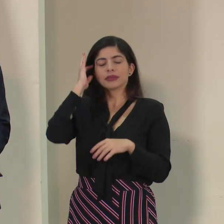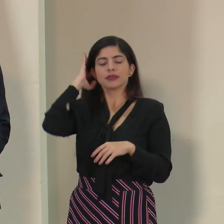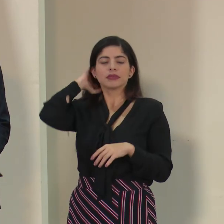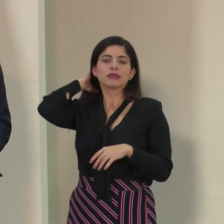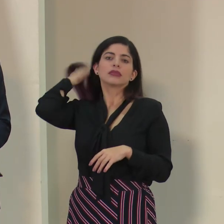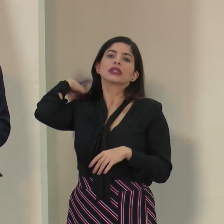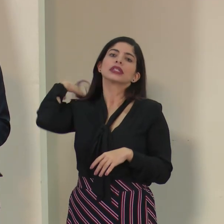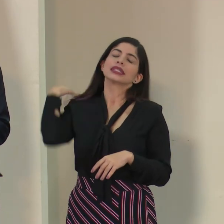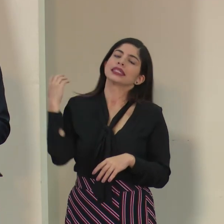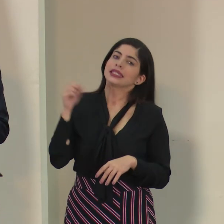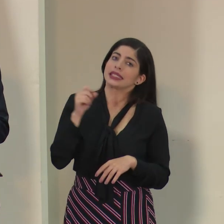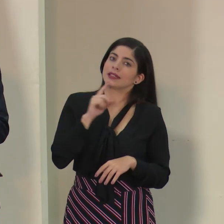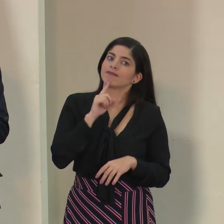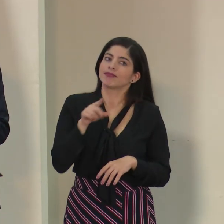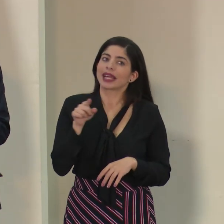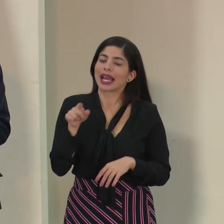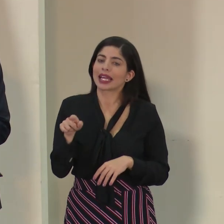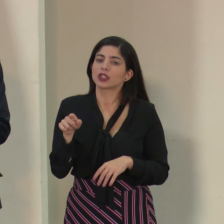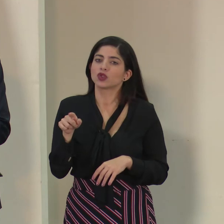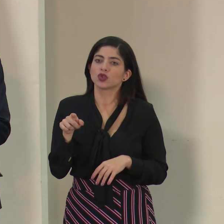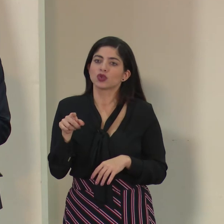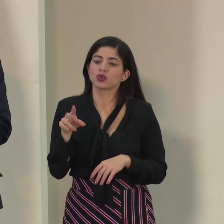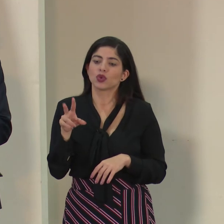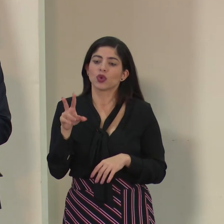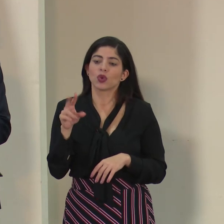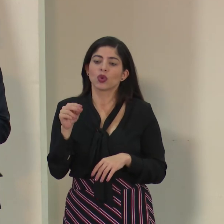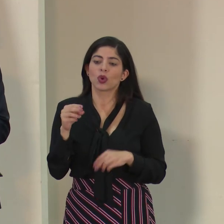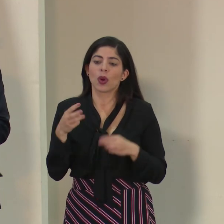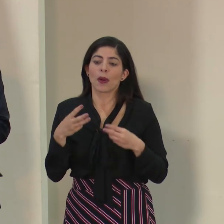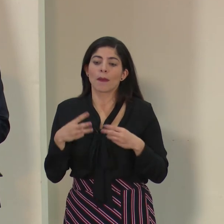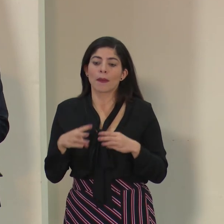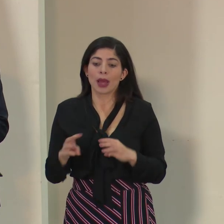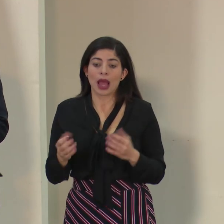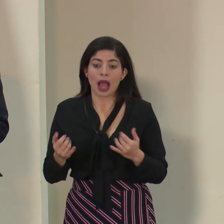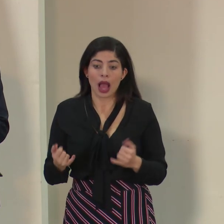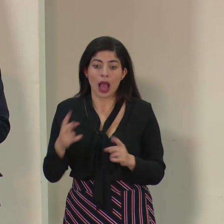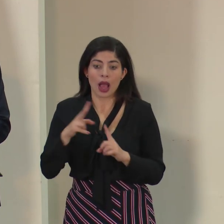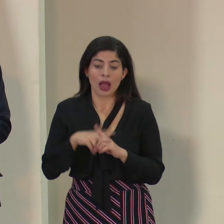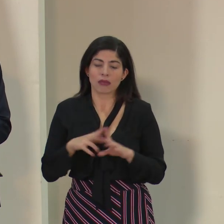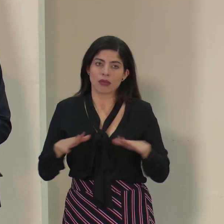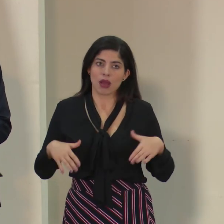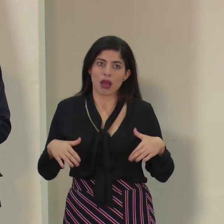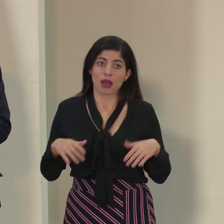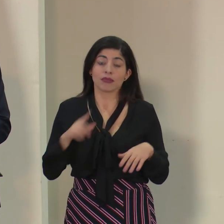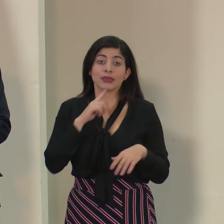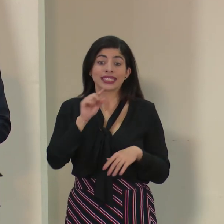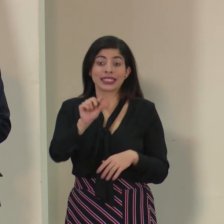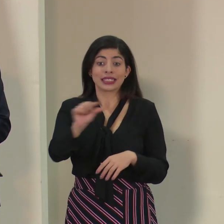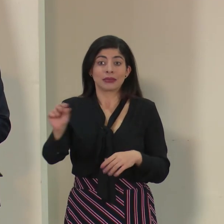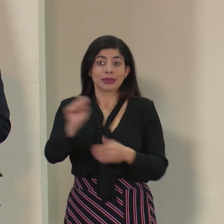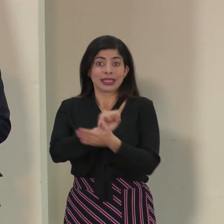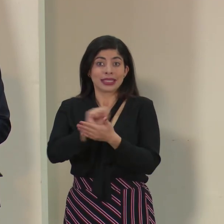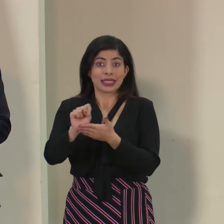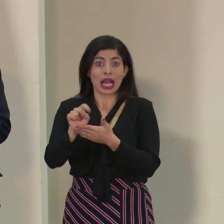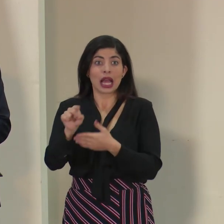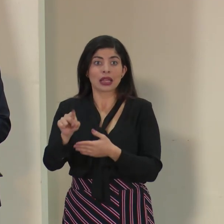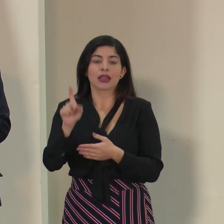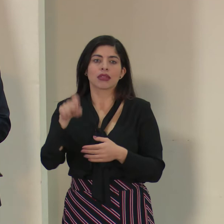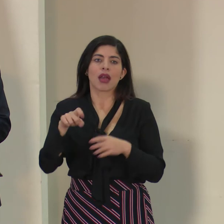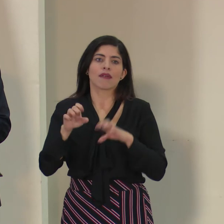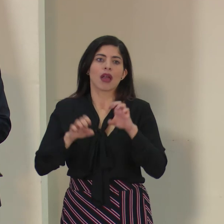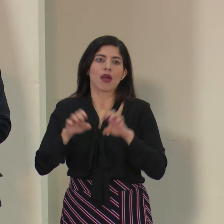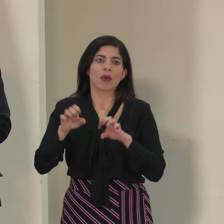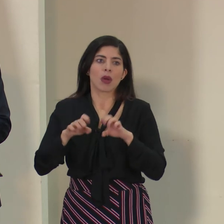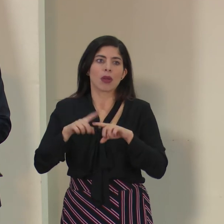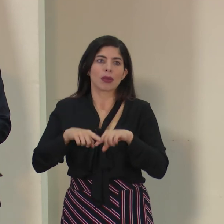sí, en realidad eso no son medidas que se vayan a tomar ya, incluso la misma Semana Santa tenemos que evaluar el